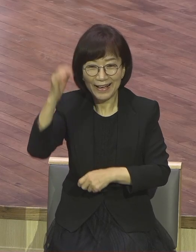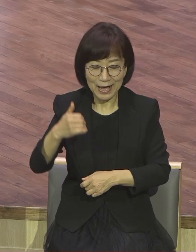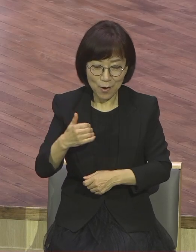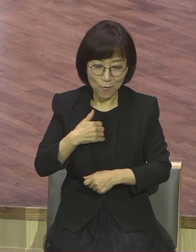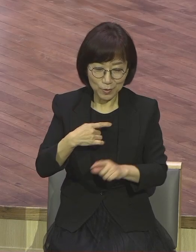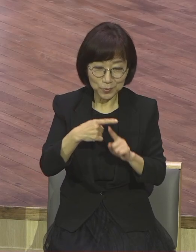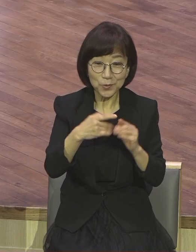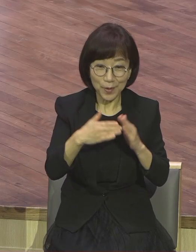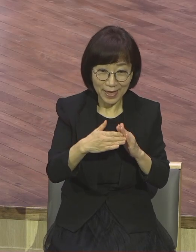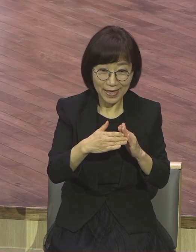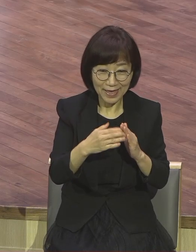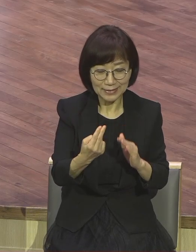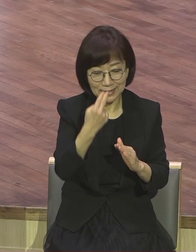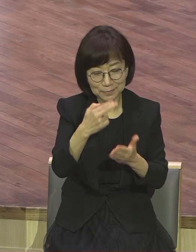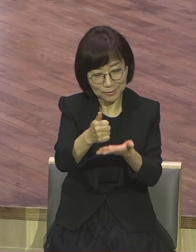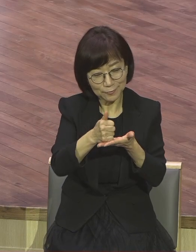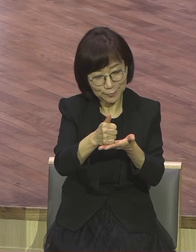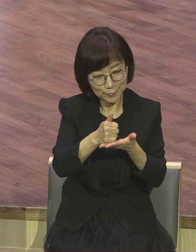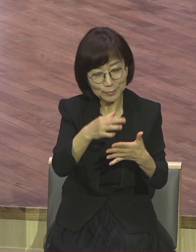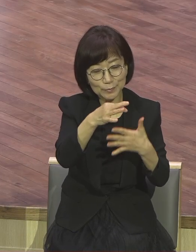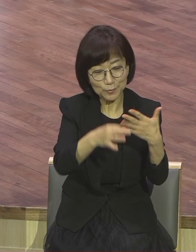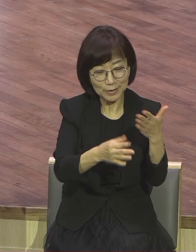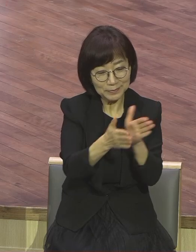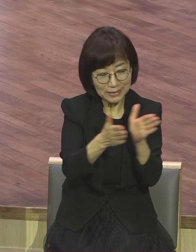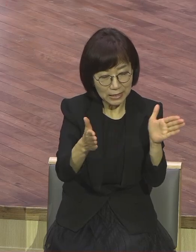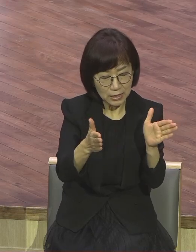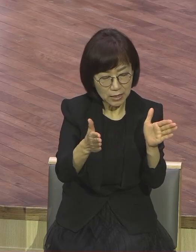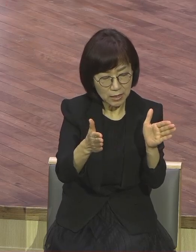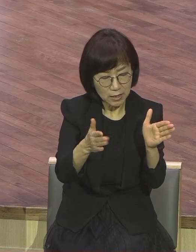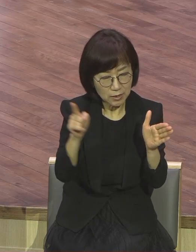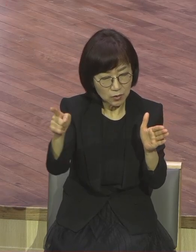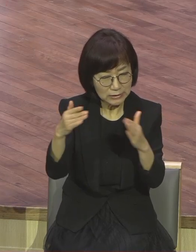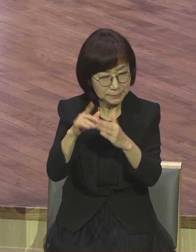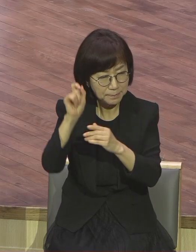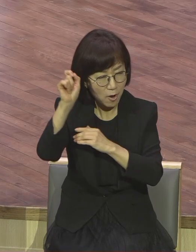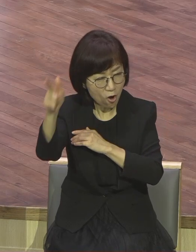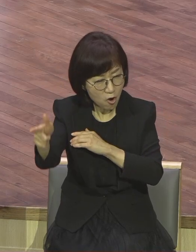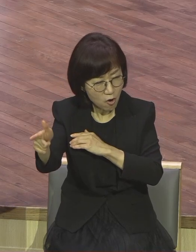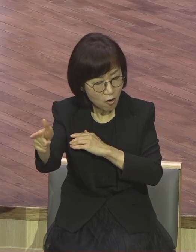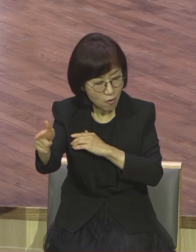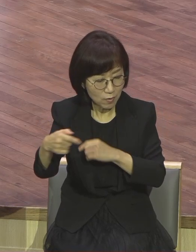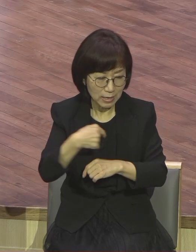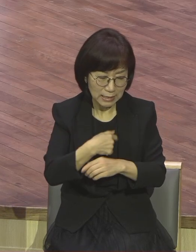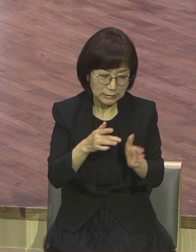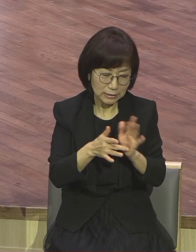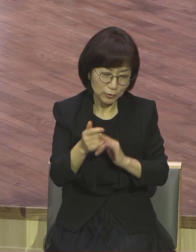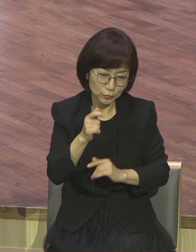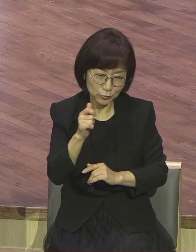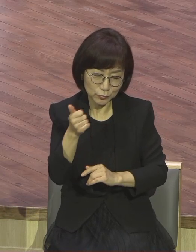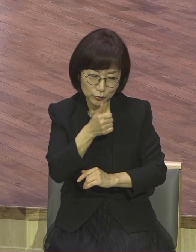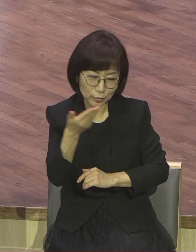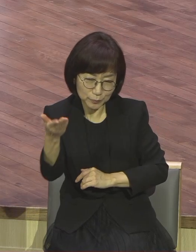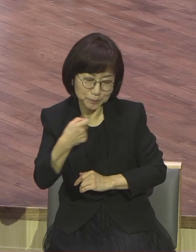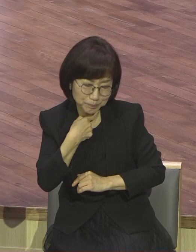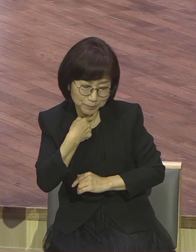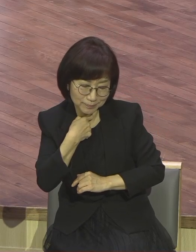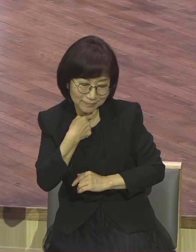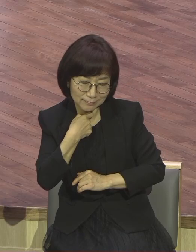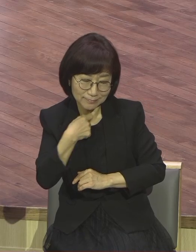내가 멀리 있으니까 정말 내가 믿는 예수님을 믿고 싶게 하기 위해서. 뭐 말해요 하면 선물 하나 던지고